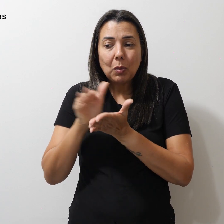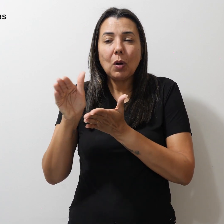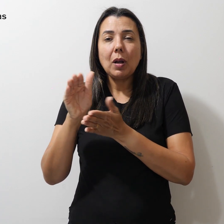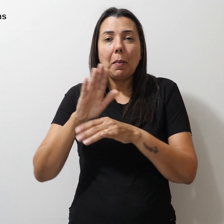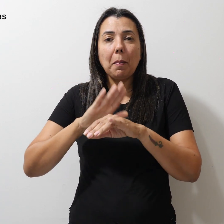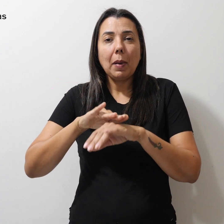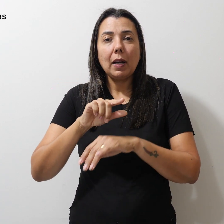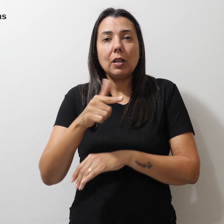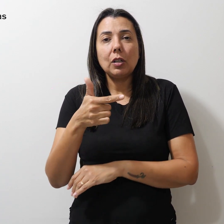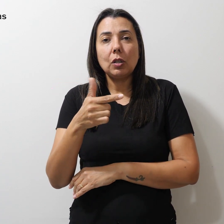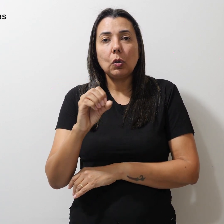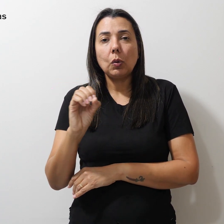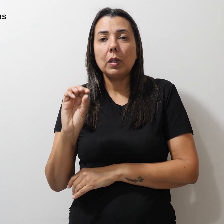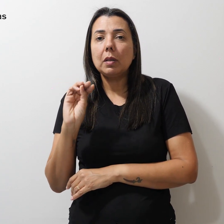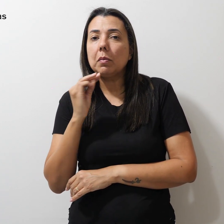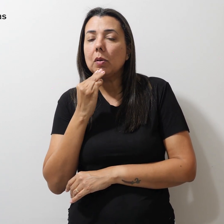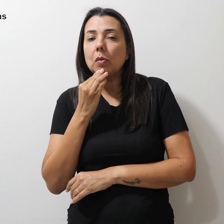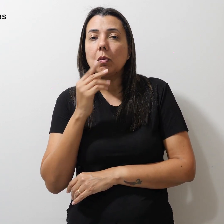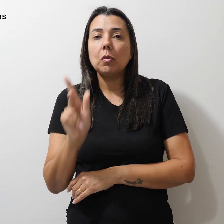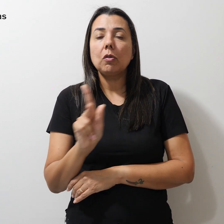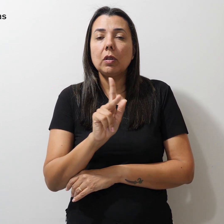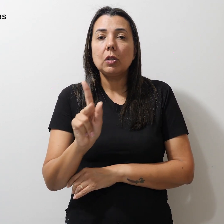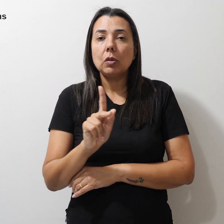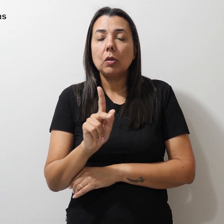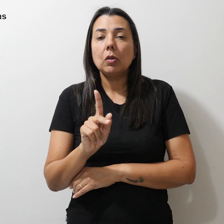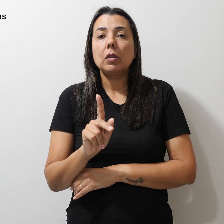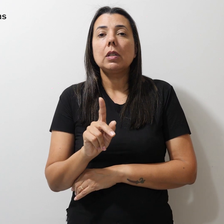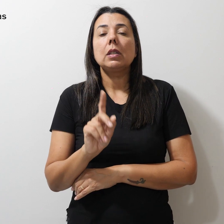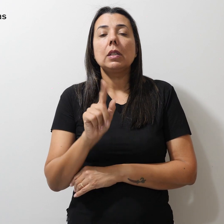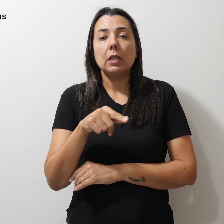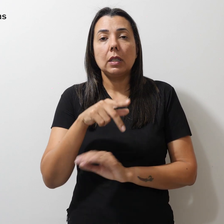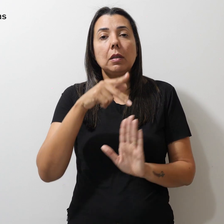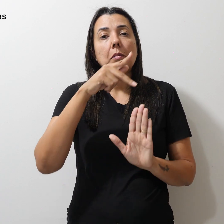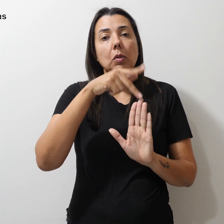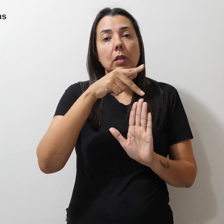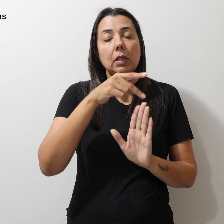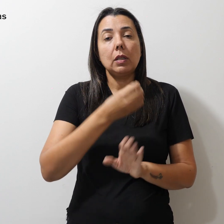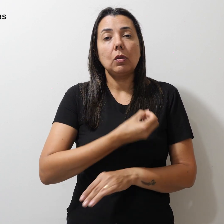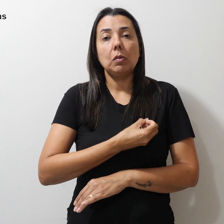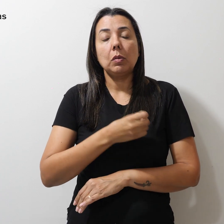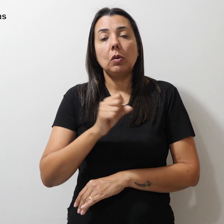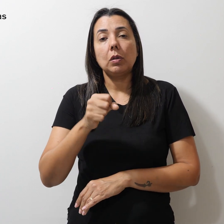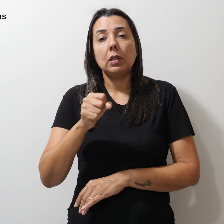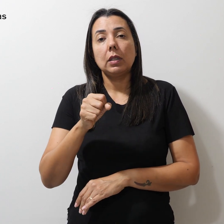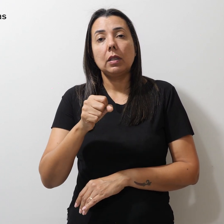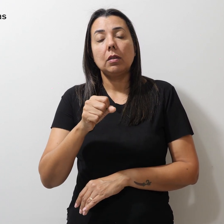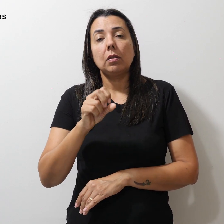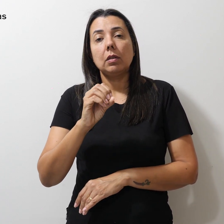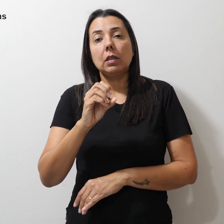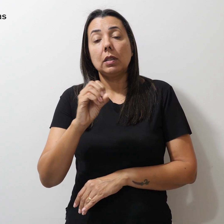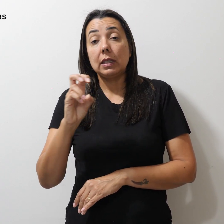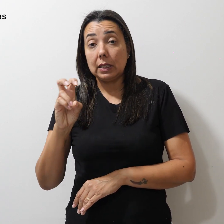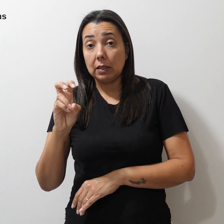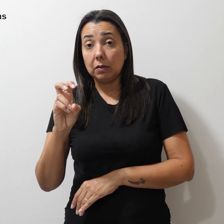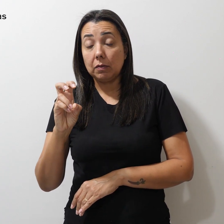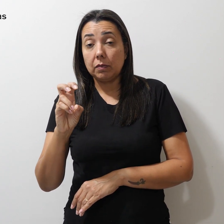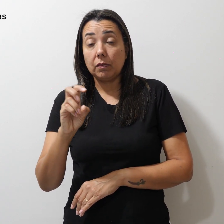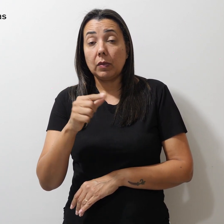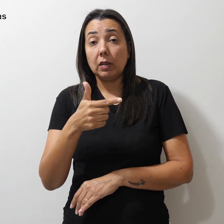mil professores temporários e lançaram a portaria de número 805 de 25